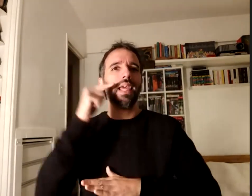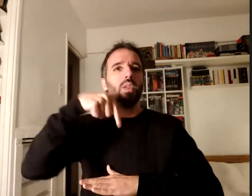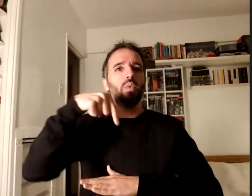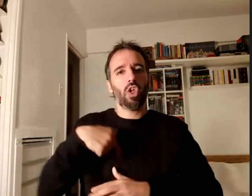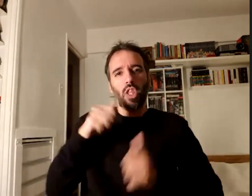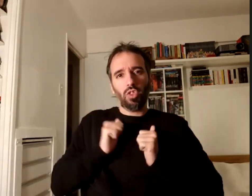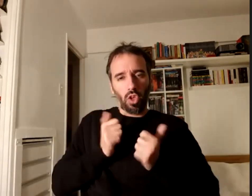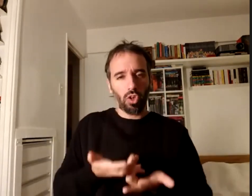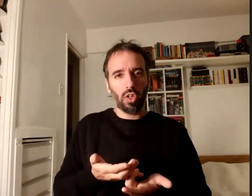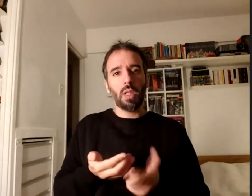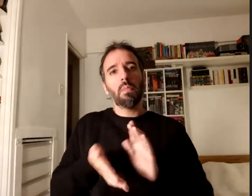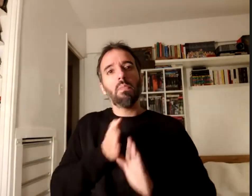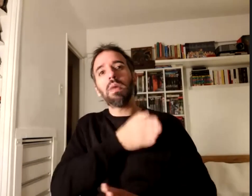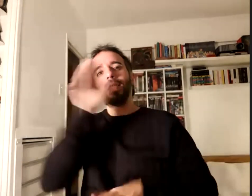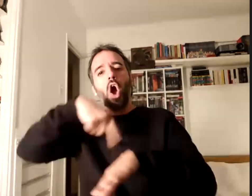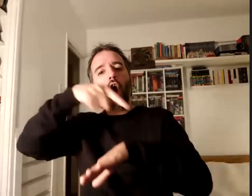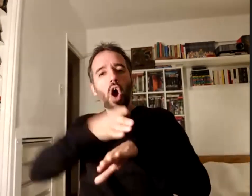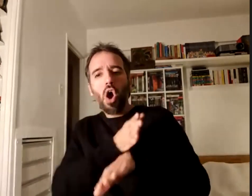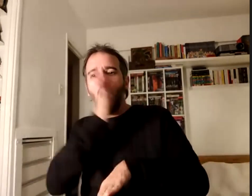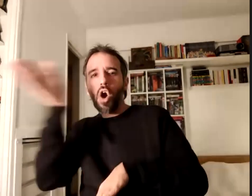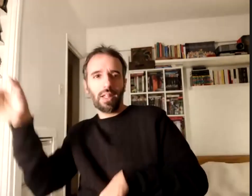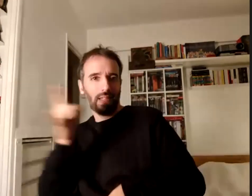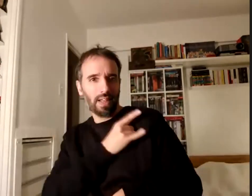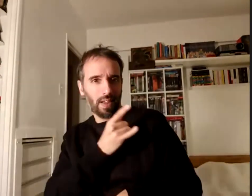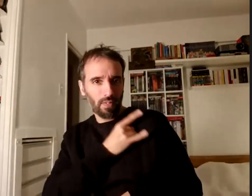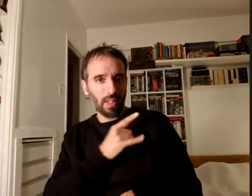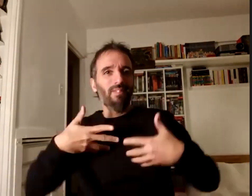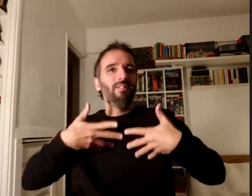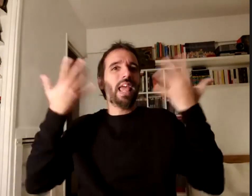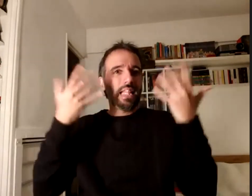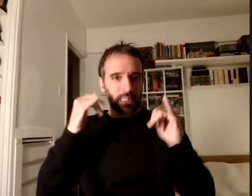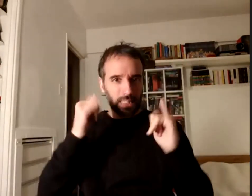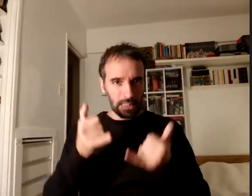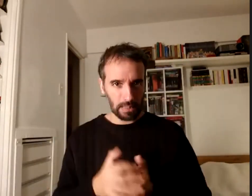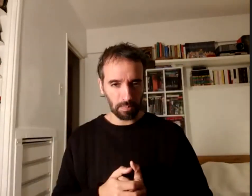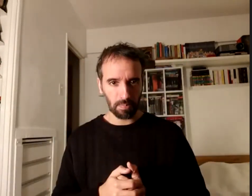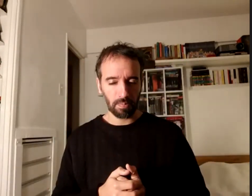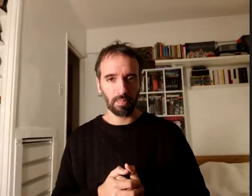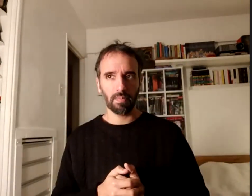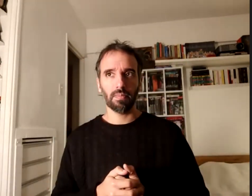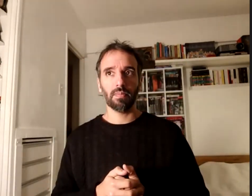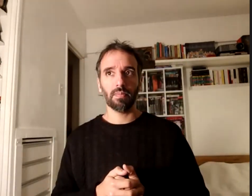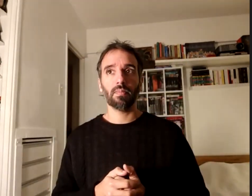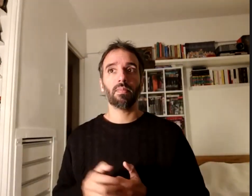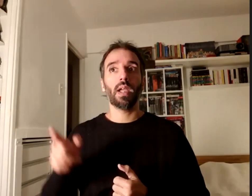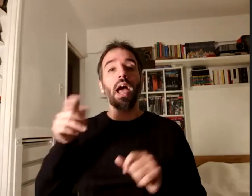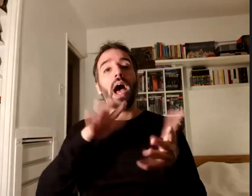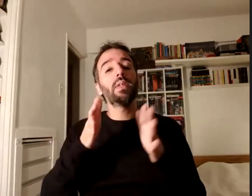pasaban las horas en la facultad era feliz a veces les tenía que pedir a alguno de los chicos que